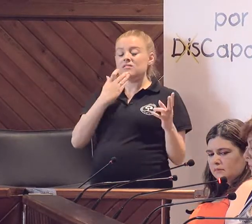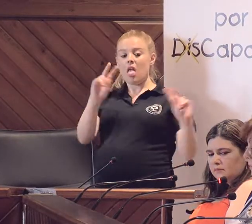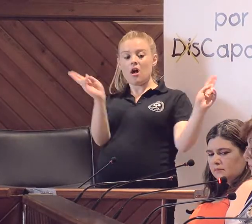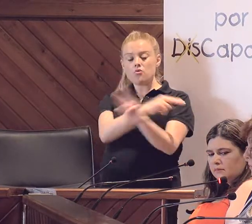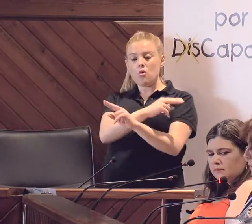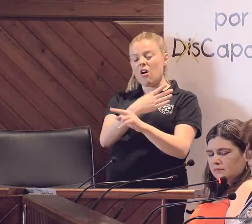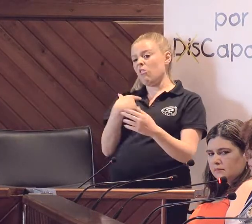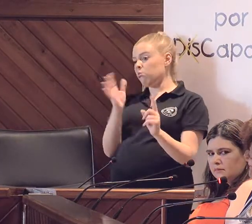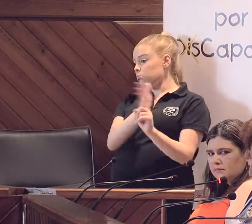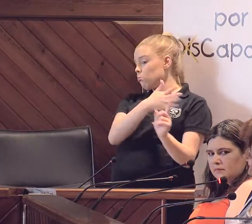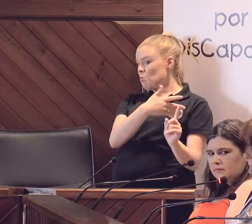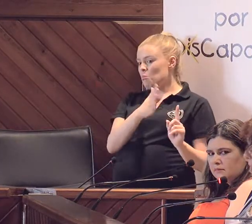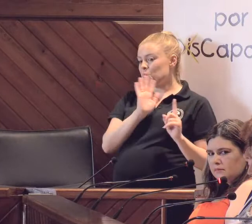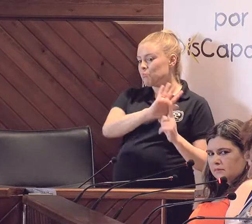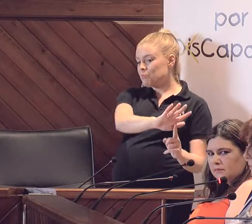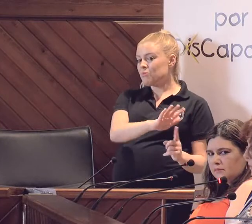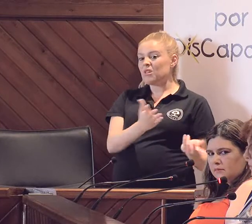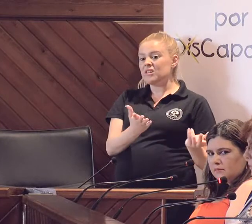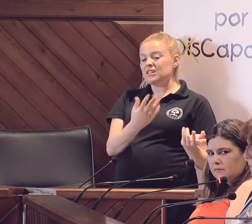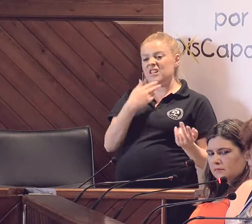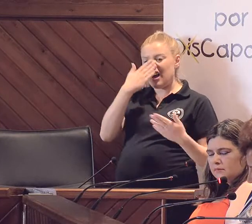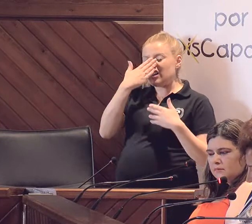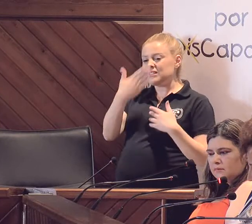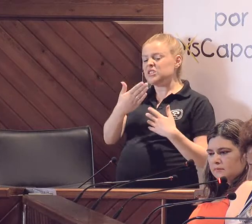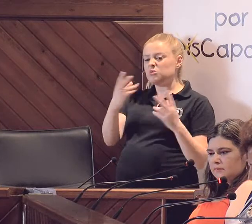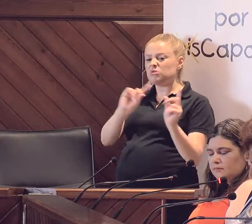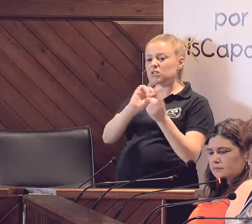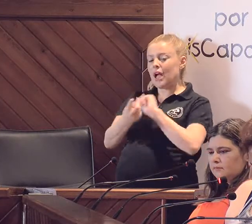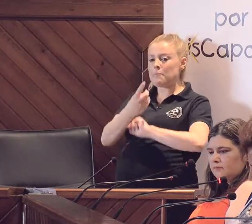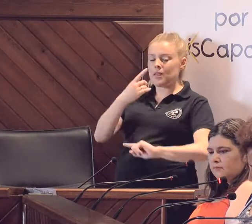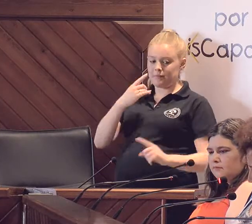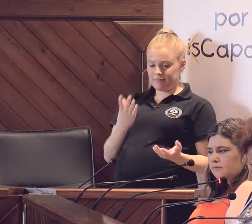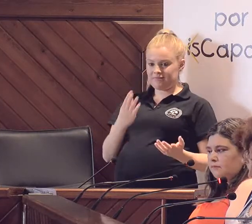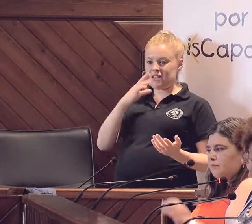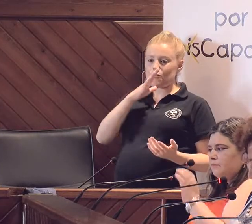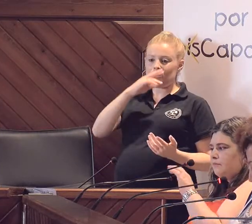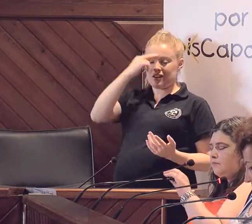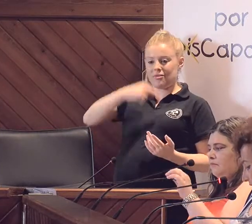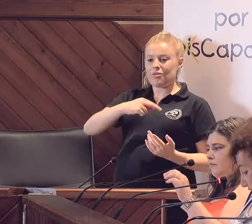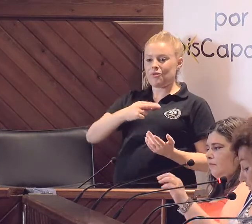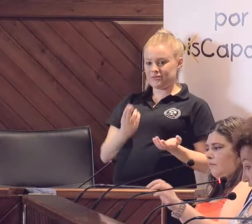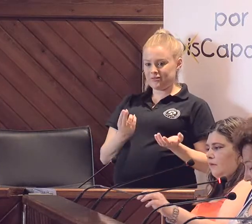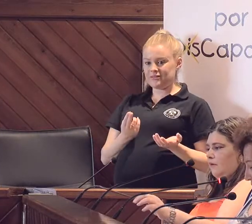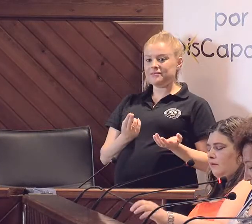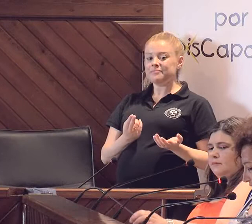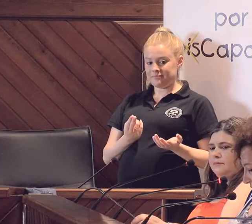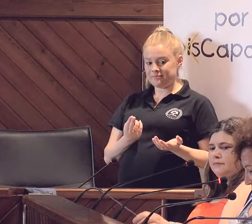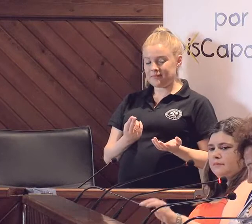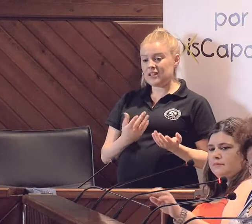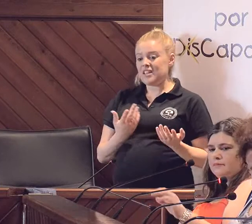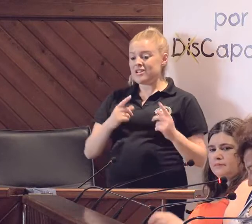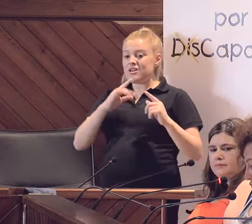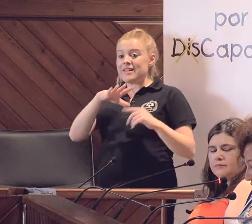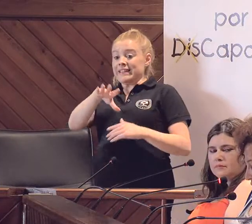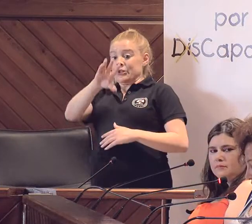o el menosprecio invalida la actitud y la actitud del razonamiento y de comprender que la naturaleza humana